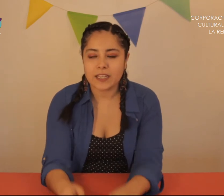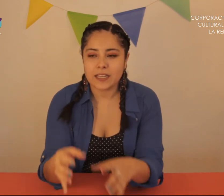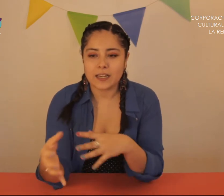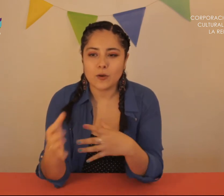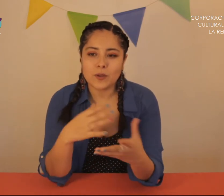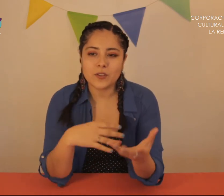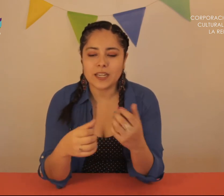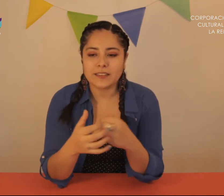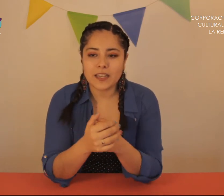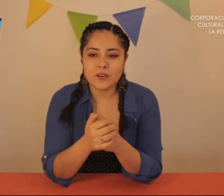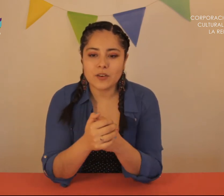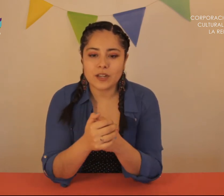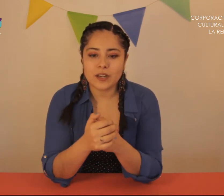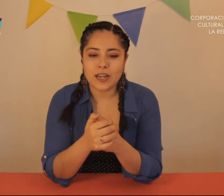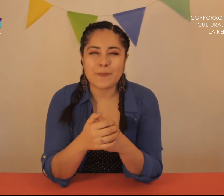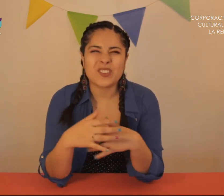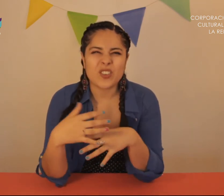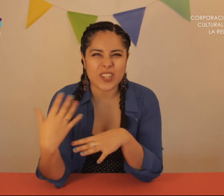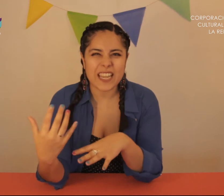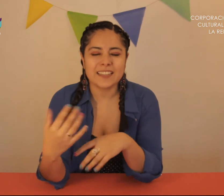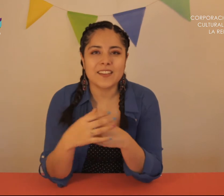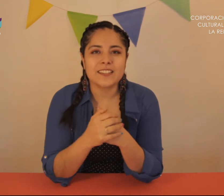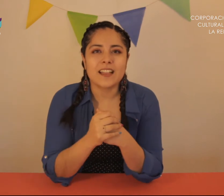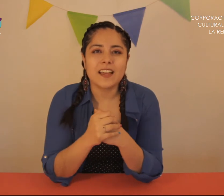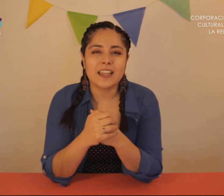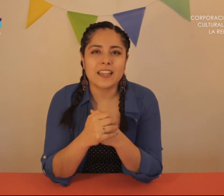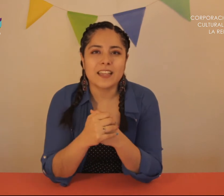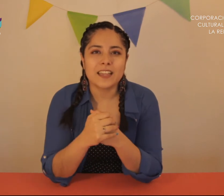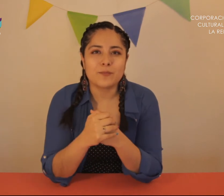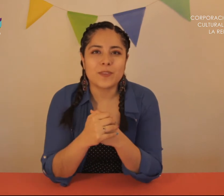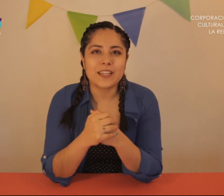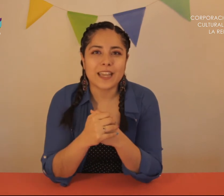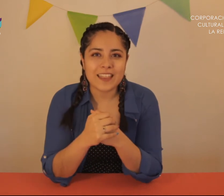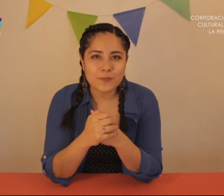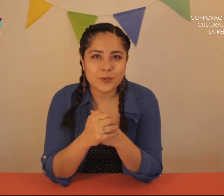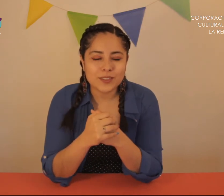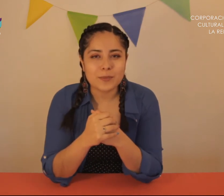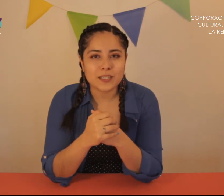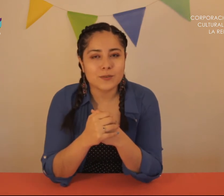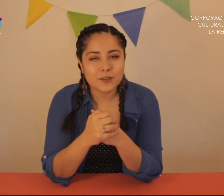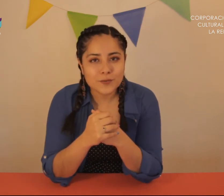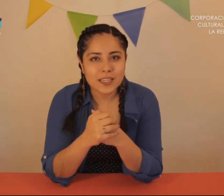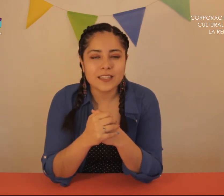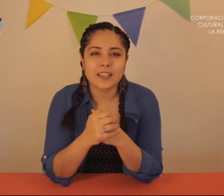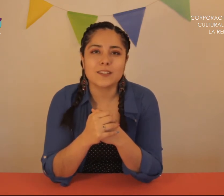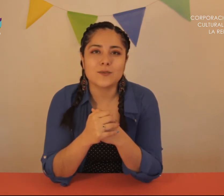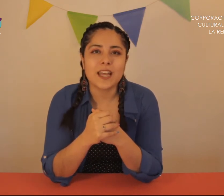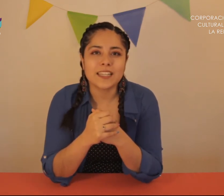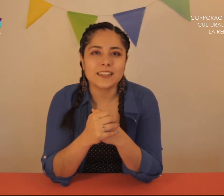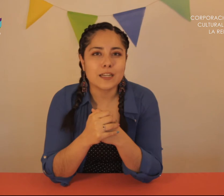Los cuentos que les traigo, la metodología está basada y creada por Tamara Chugarofsky, que es una argentina